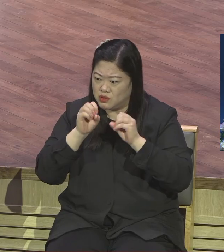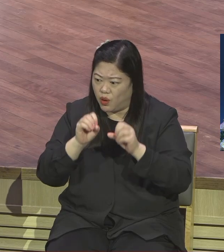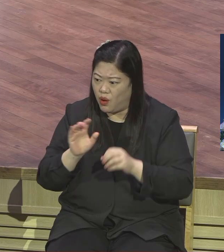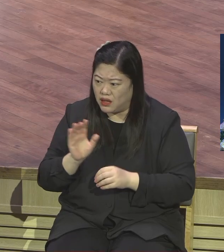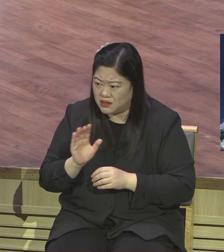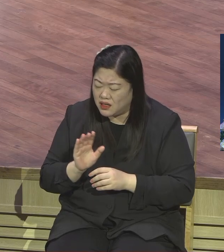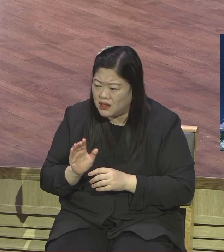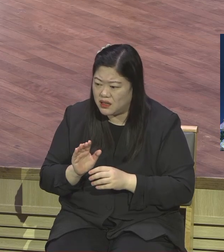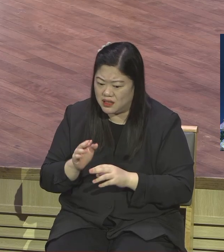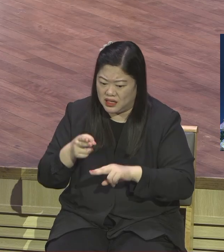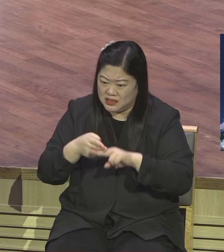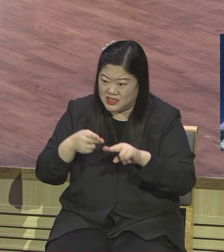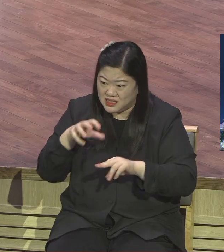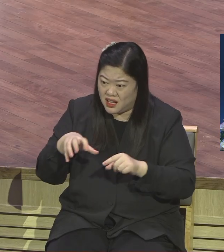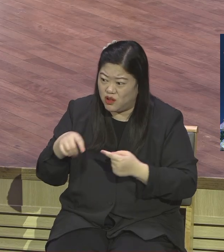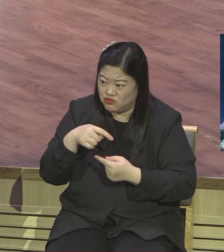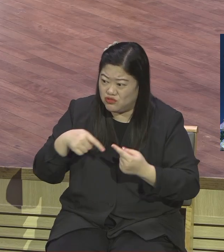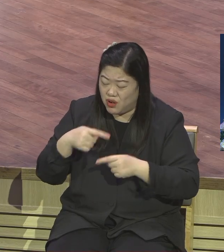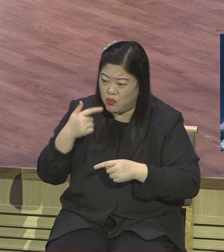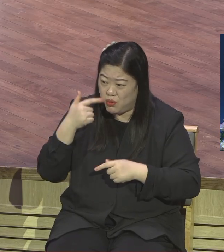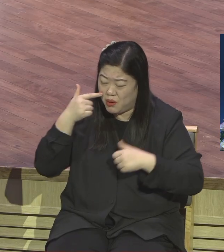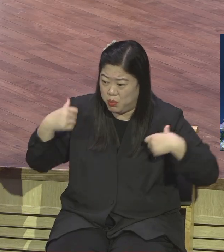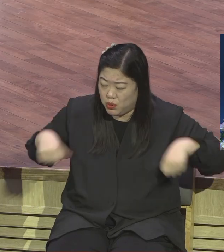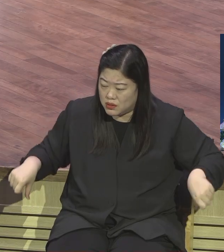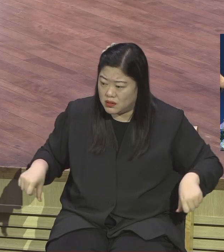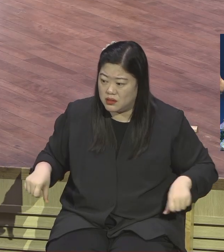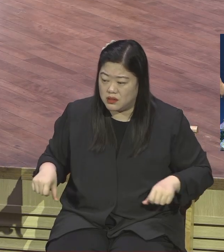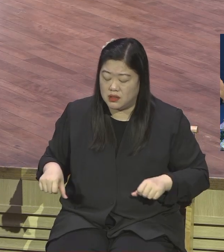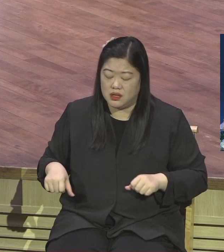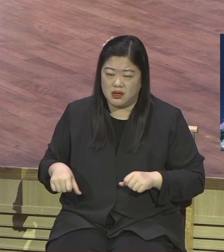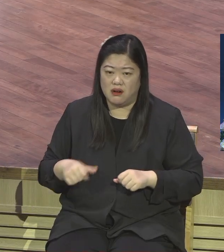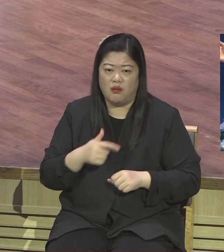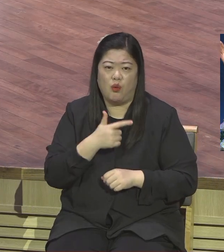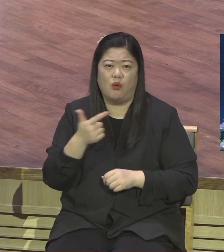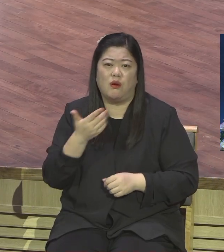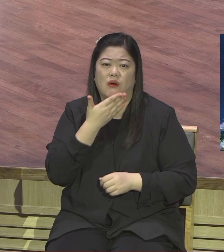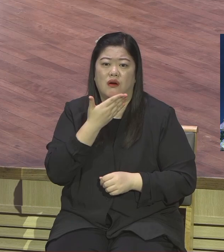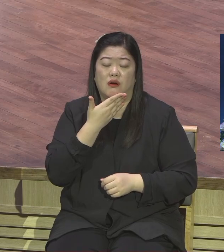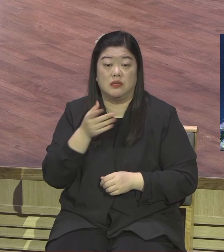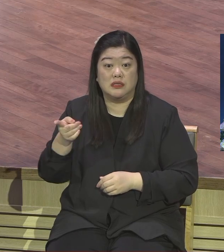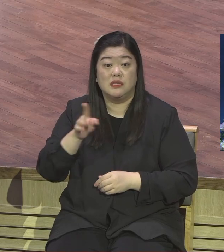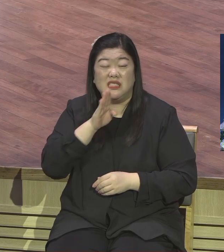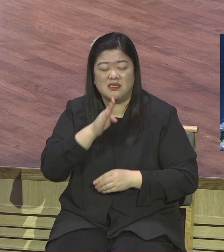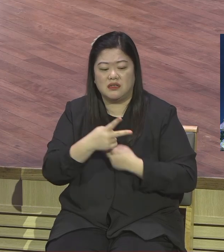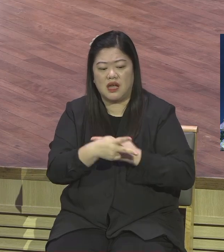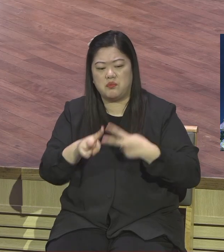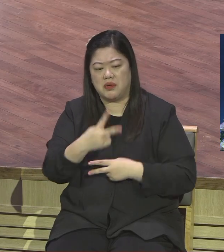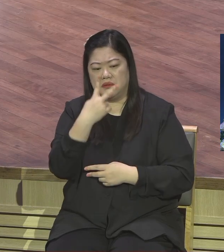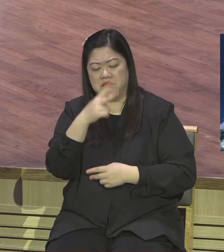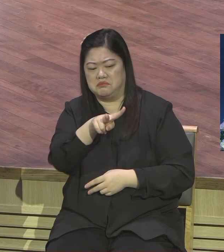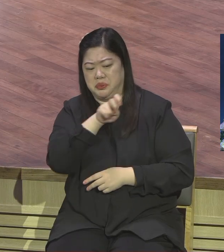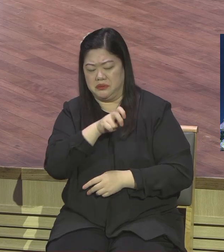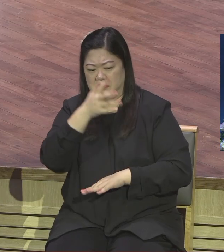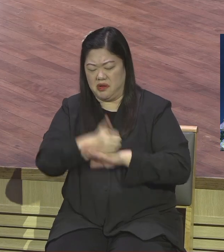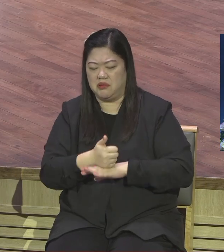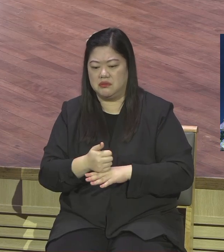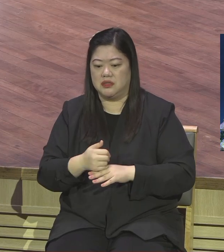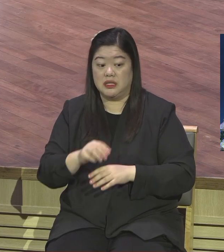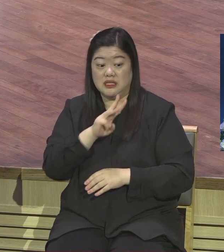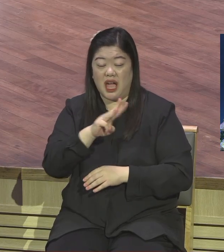목동에도 그분도 맞췄는데 그거 말 안해 그거 없어졌어요 없다니까요 우리 외운 게 욕을 하도 많이 하고 날